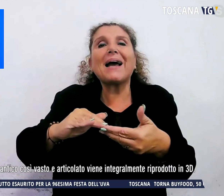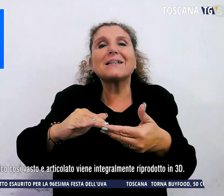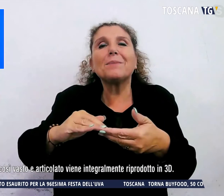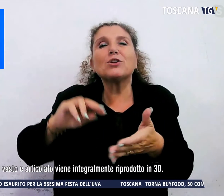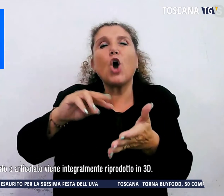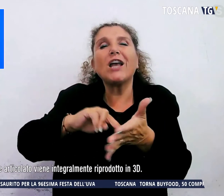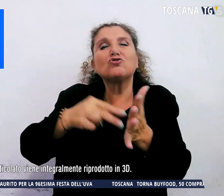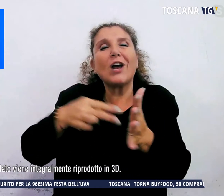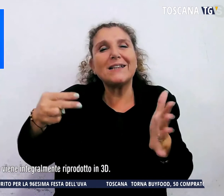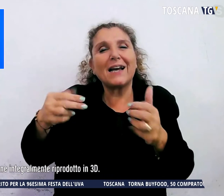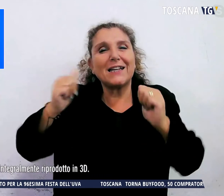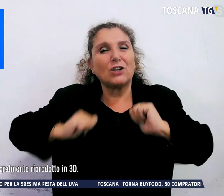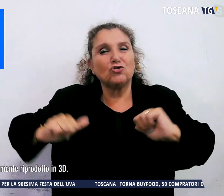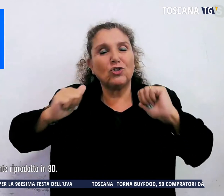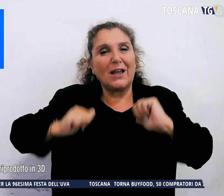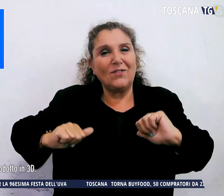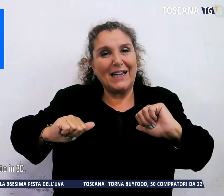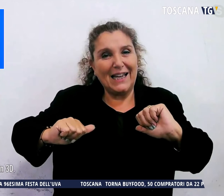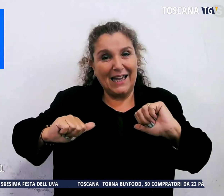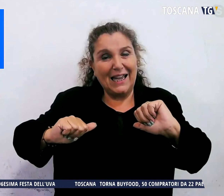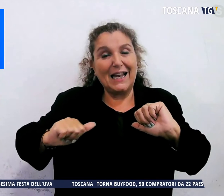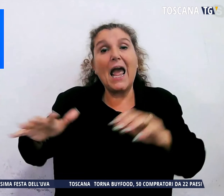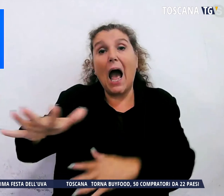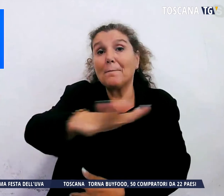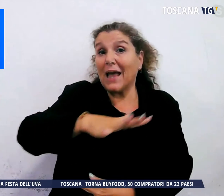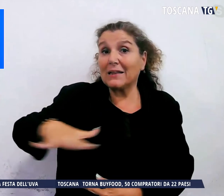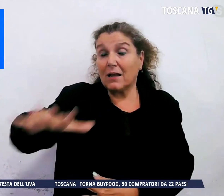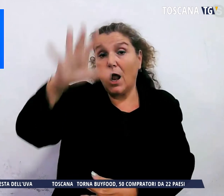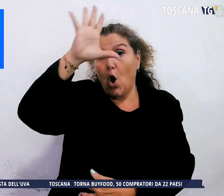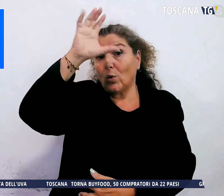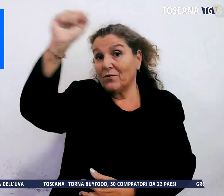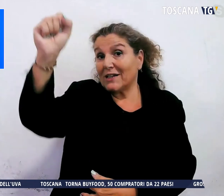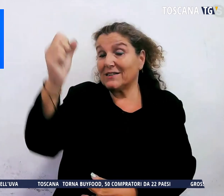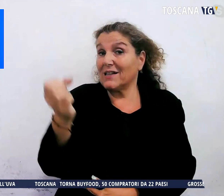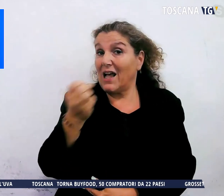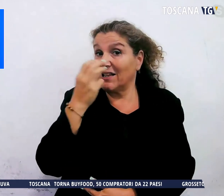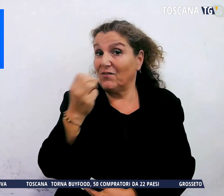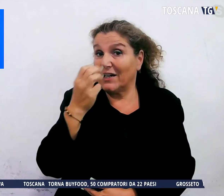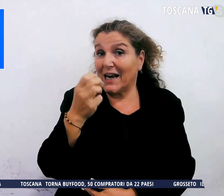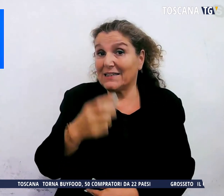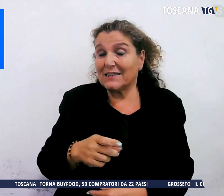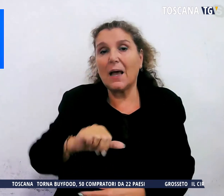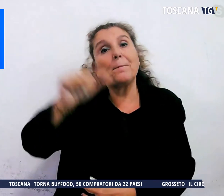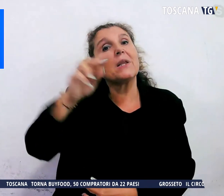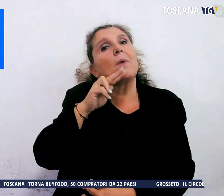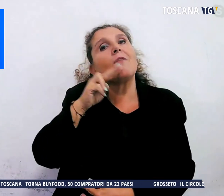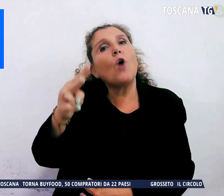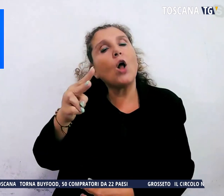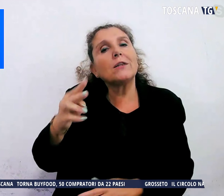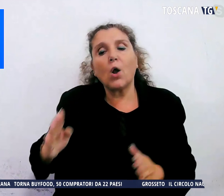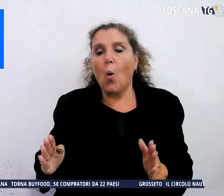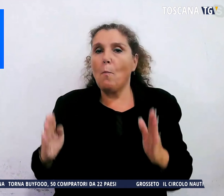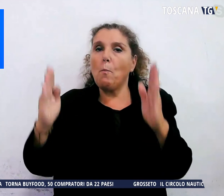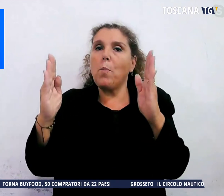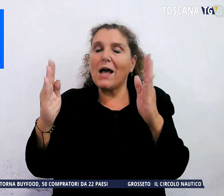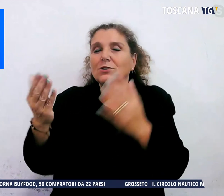e Ambientale dell'Università degli Studi di Firenze. È la prima volta che un complesso antico